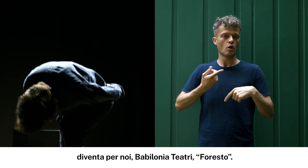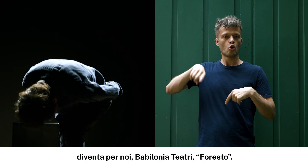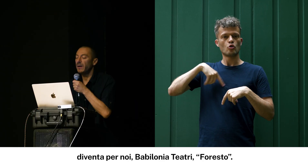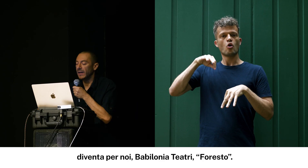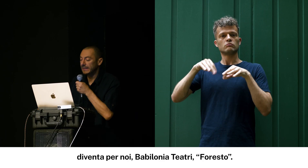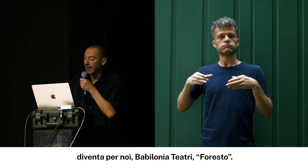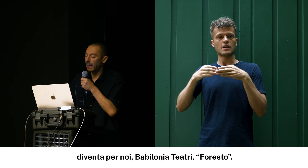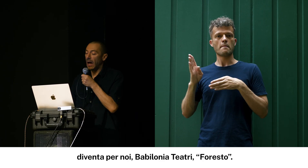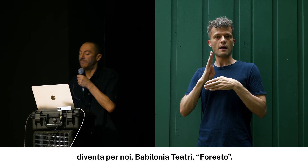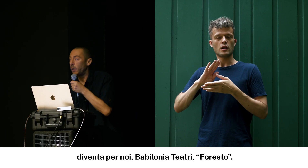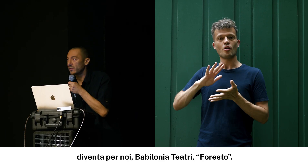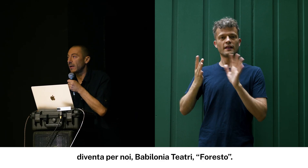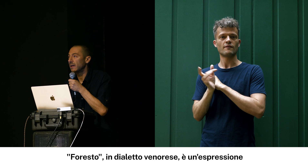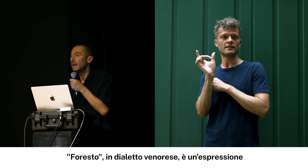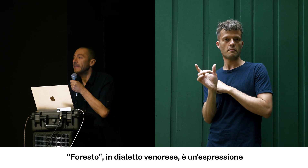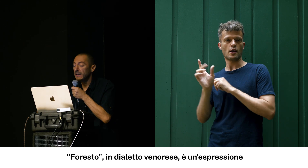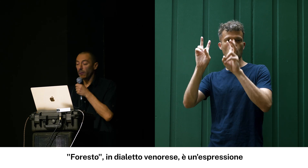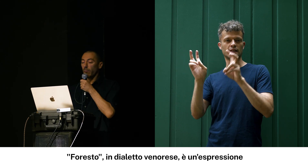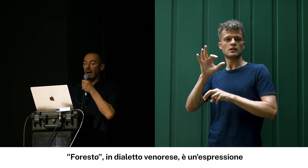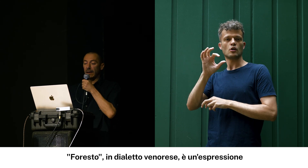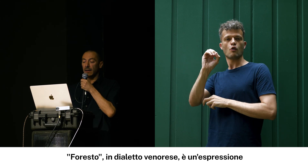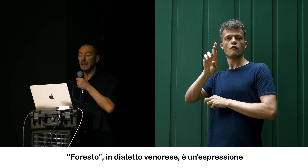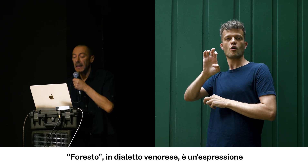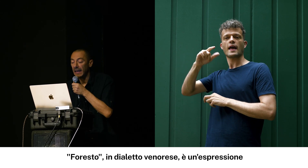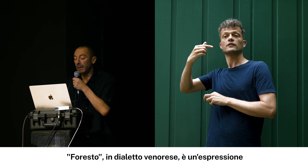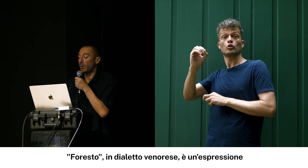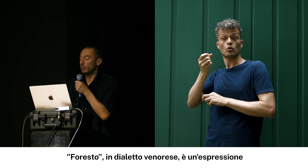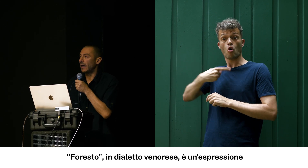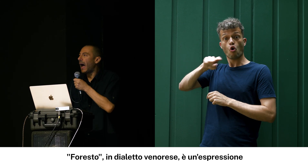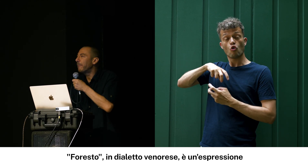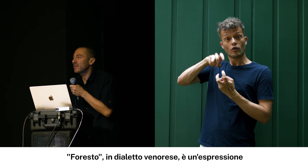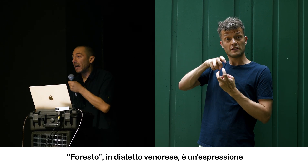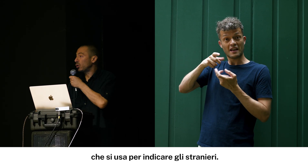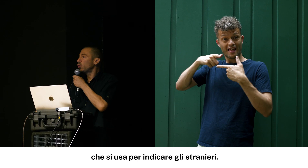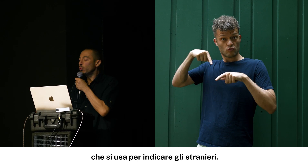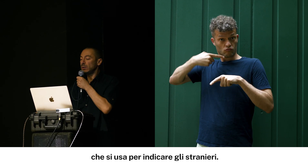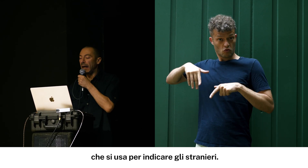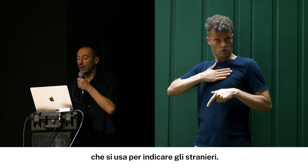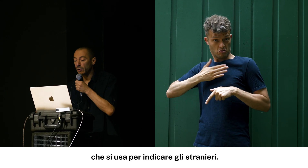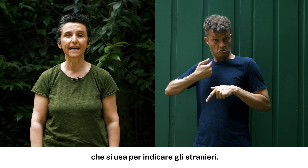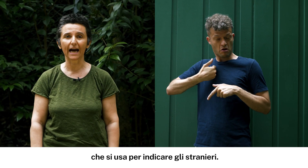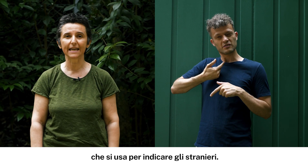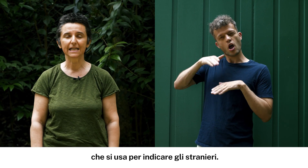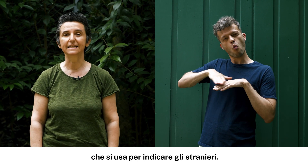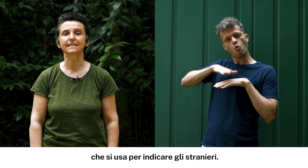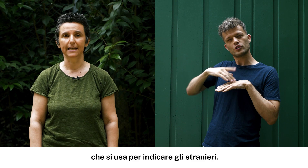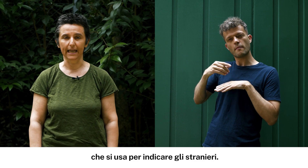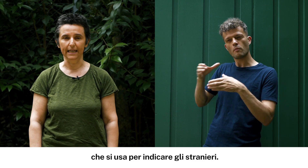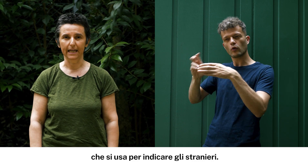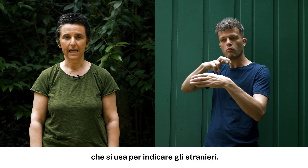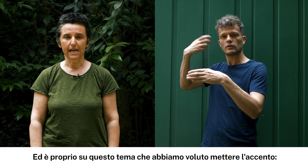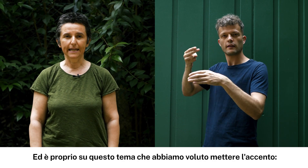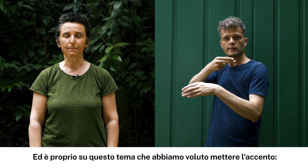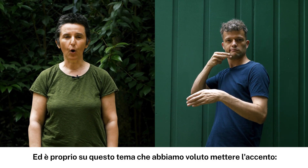Babilonia Teatri, foresto. Foresto, in dialetto veronese, è un'espressione che si usa per indicare gli